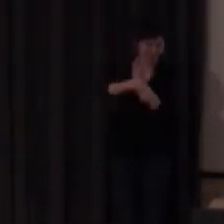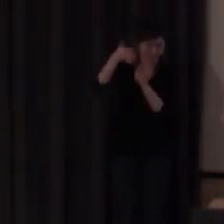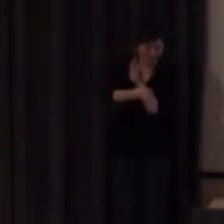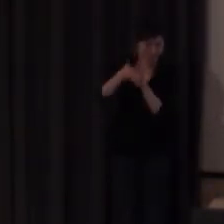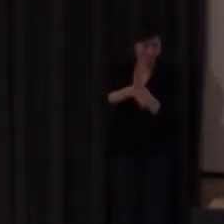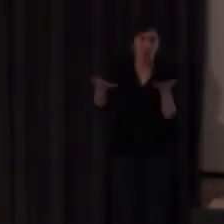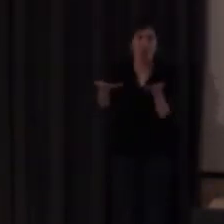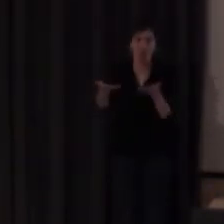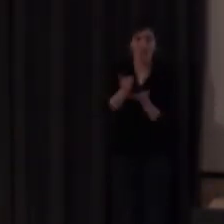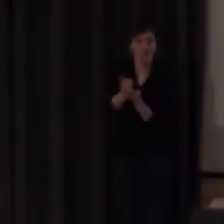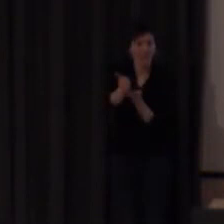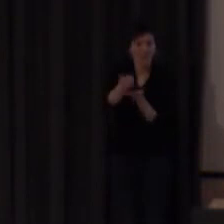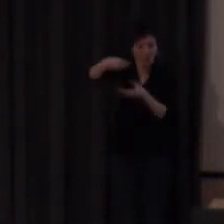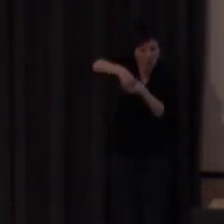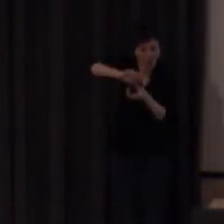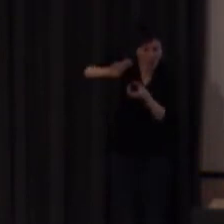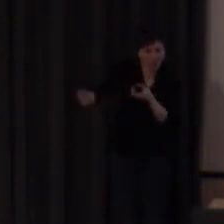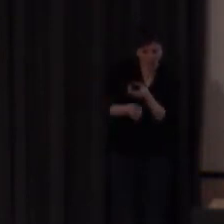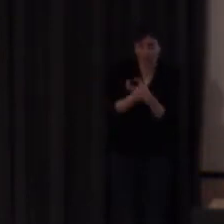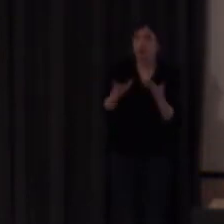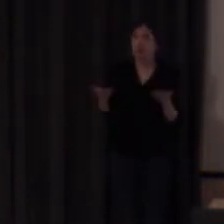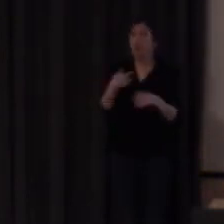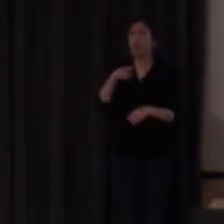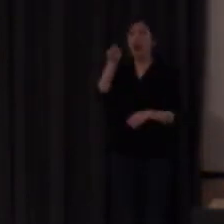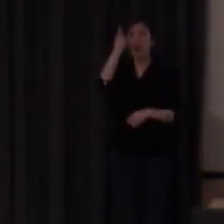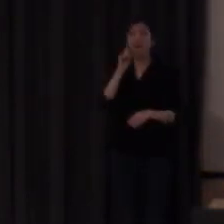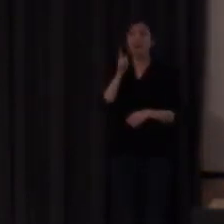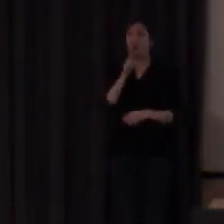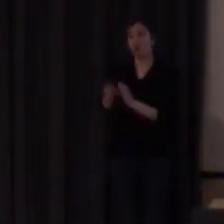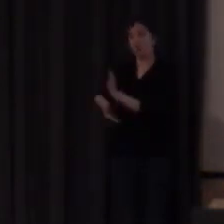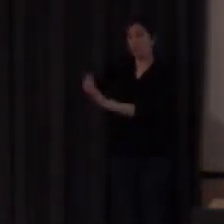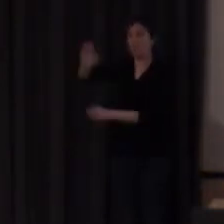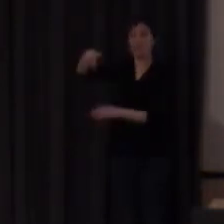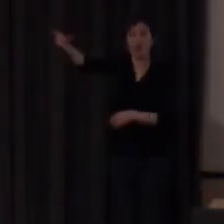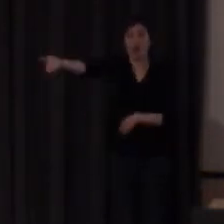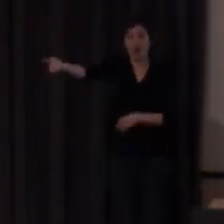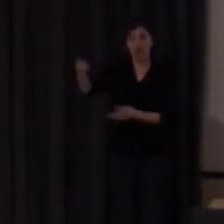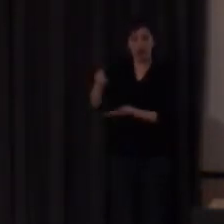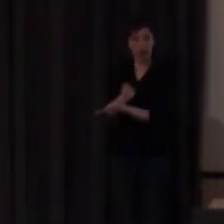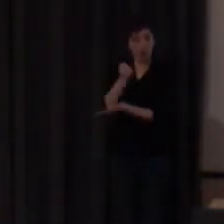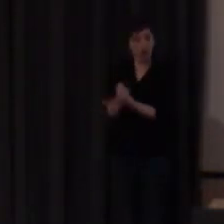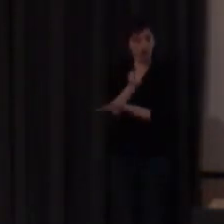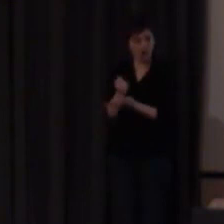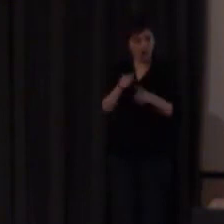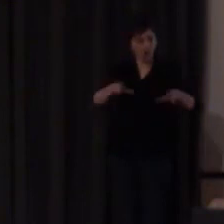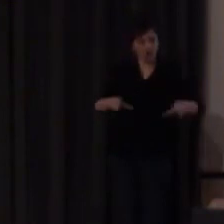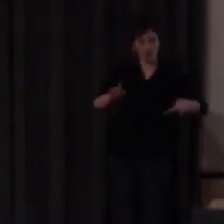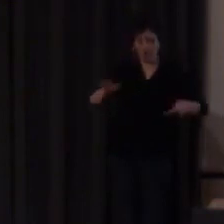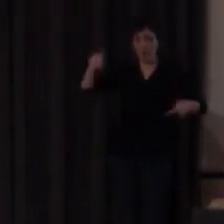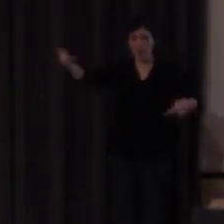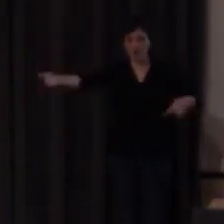materia los alumnos sordos salen del aula trata de ser este programa bilingüe un programa